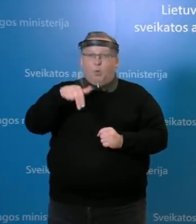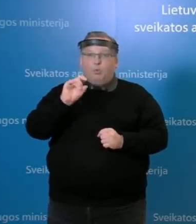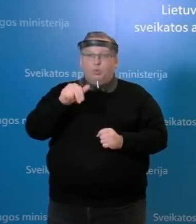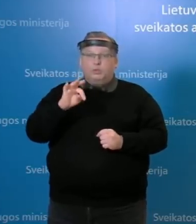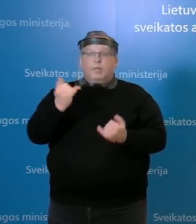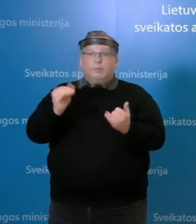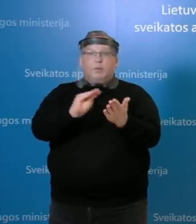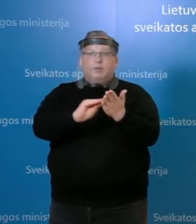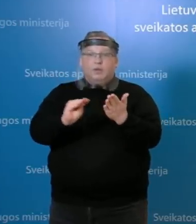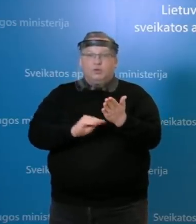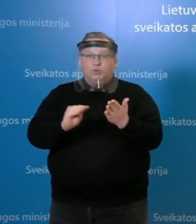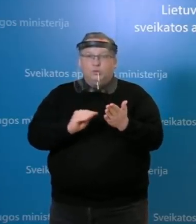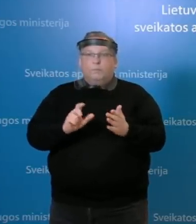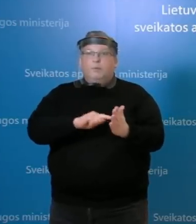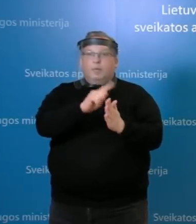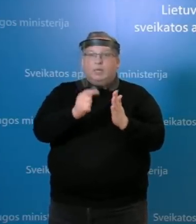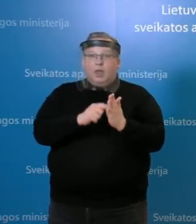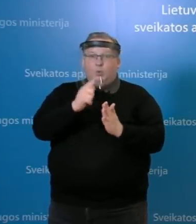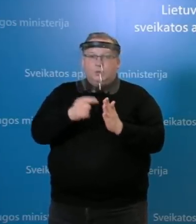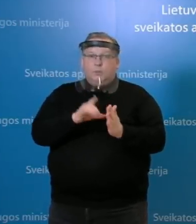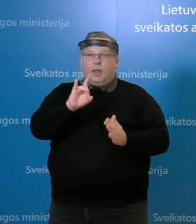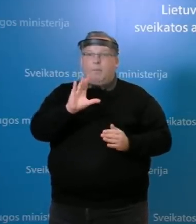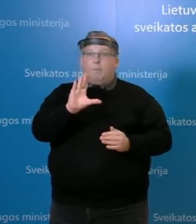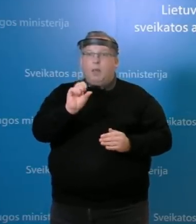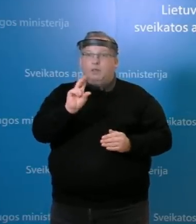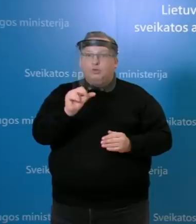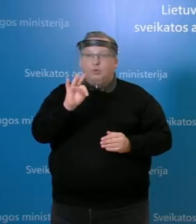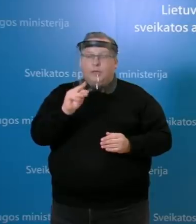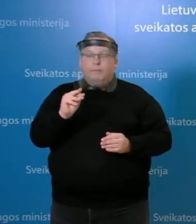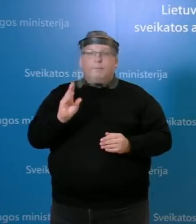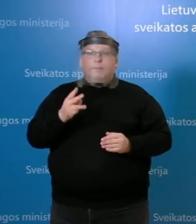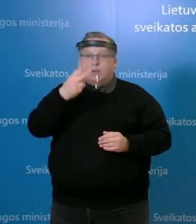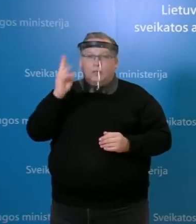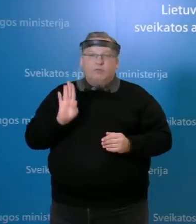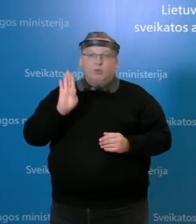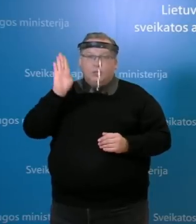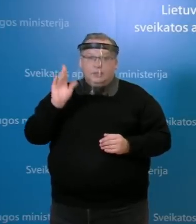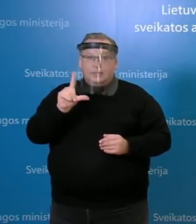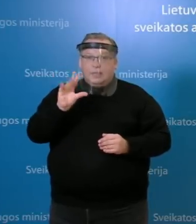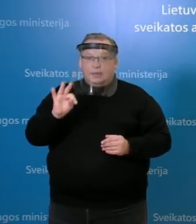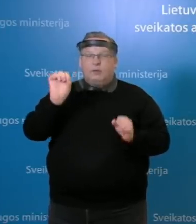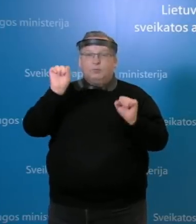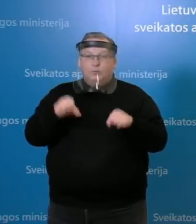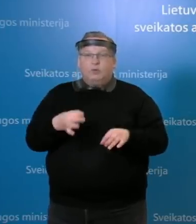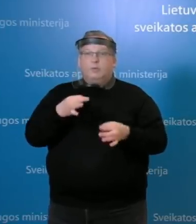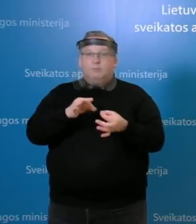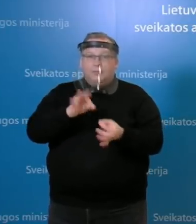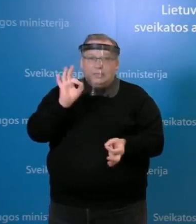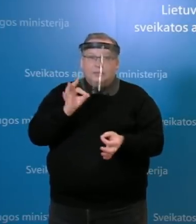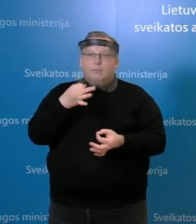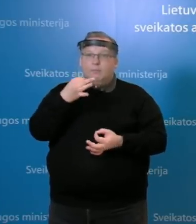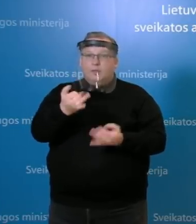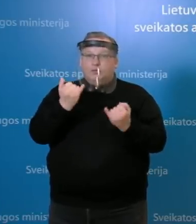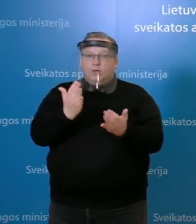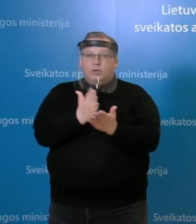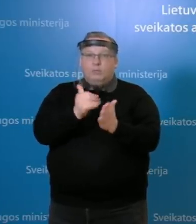išraštu atsius tų klausimų Giedrė Balčiutė Lrytas LT. Gal galėtumėte patikslinti, kas konkrečiai yra